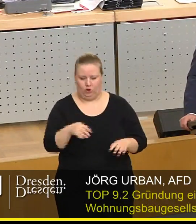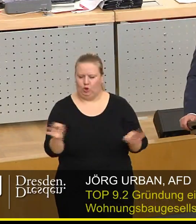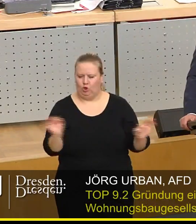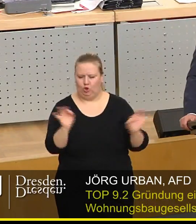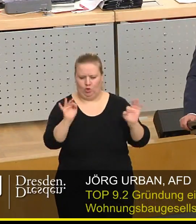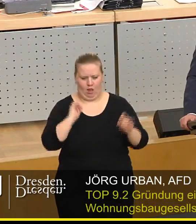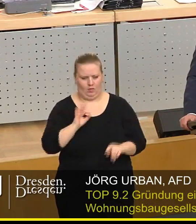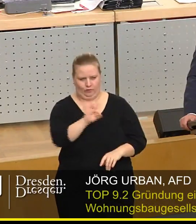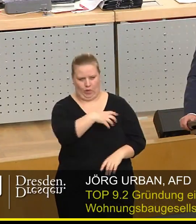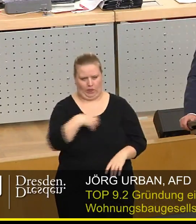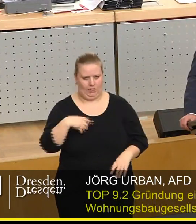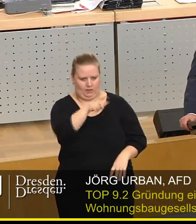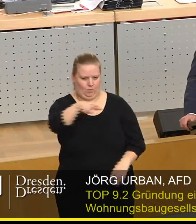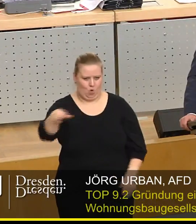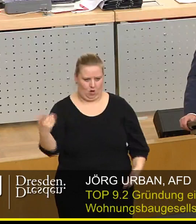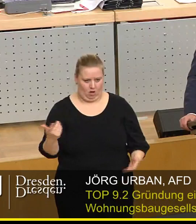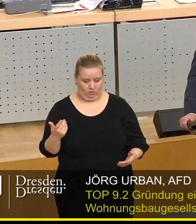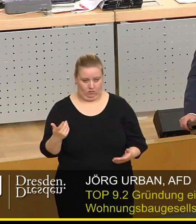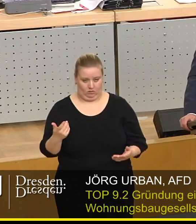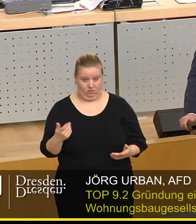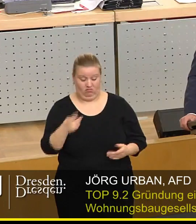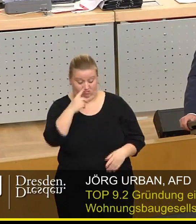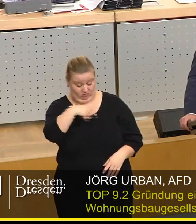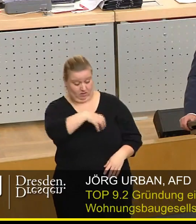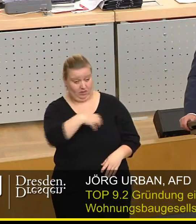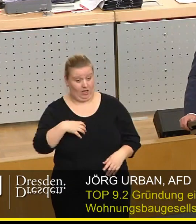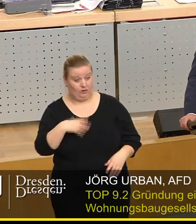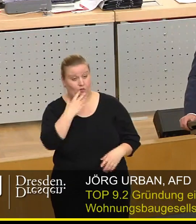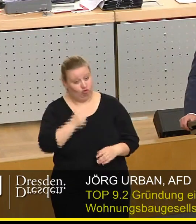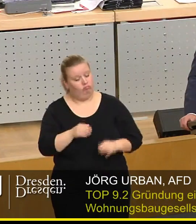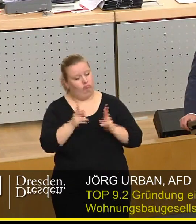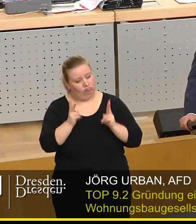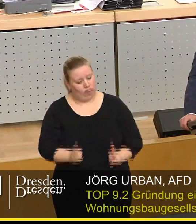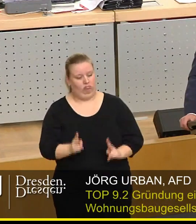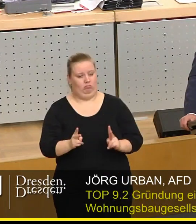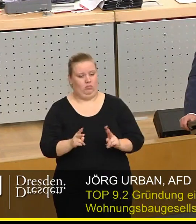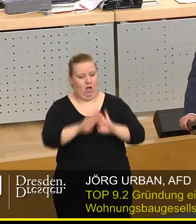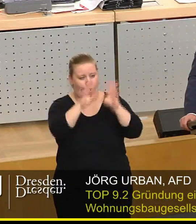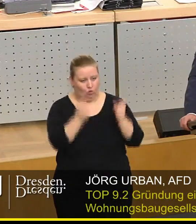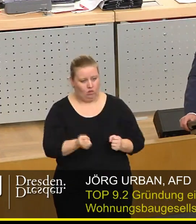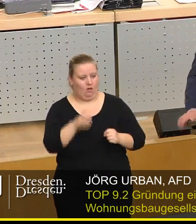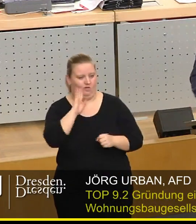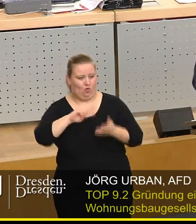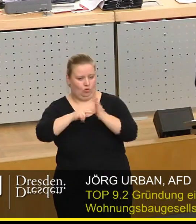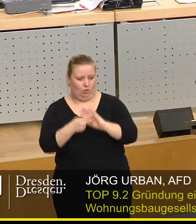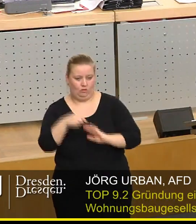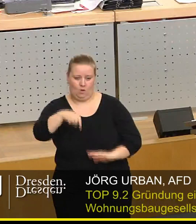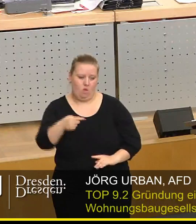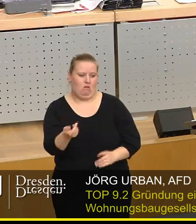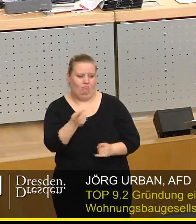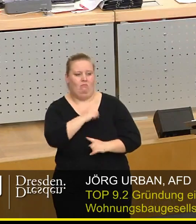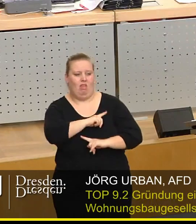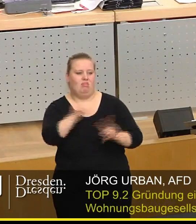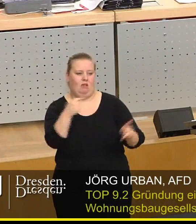Lasten für die Dresdner Bürger mit sich bringen. Wer in Dresden auch weiterhin solide Haushalts- und solide Wohnungspolitik will, der muss heute Nein